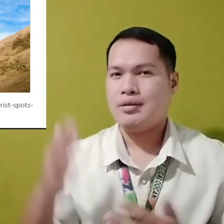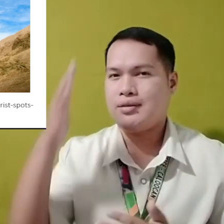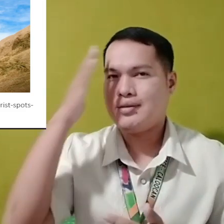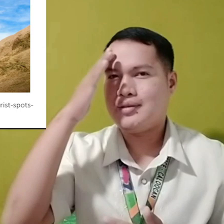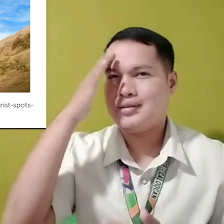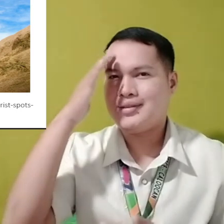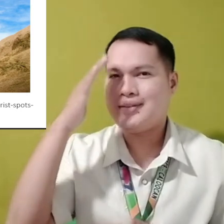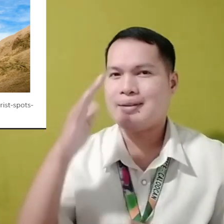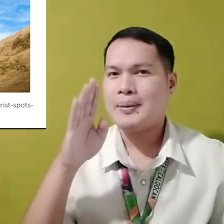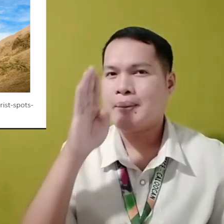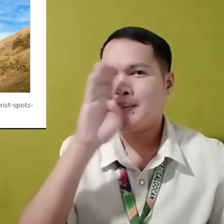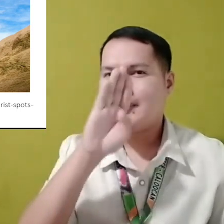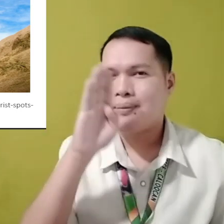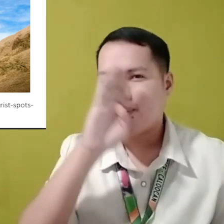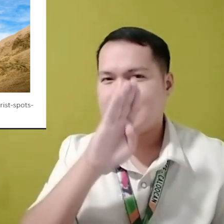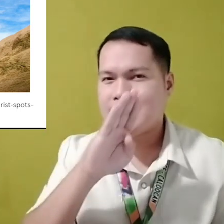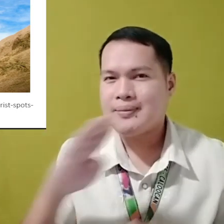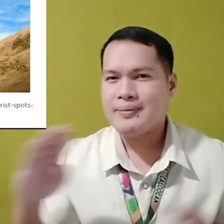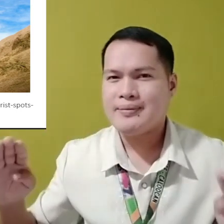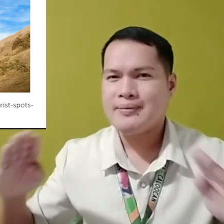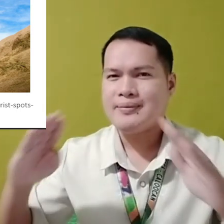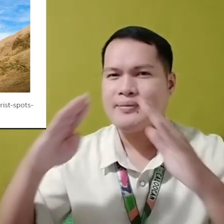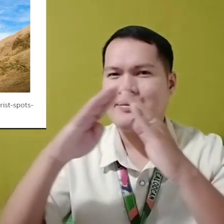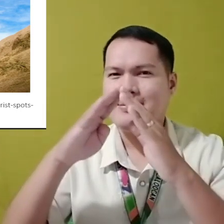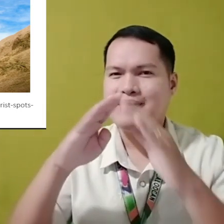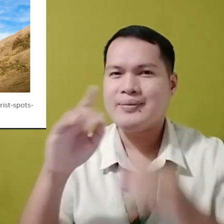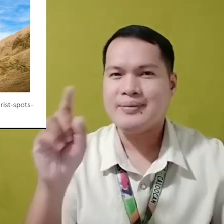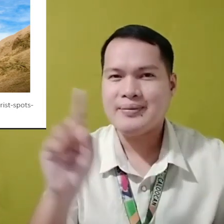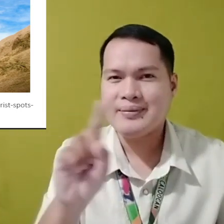Sandali! Batid niyo ba? O ano yung nasa bikol?